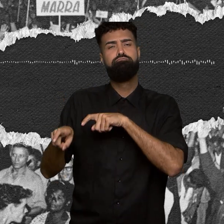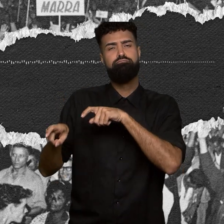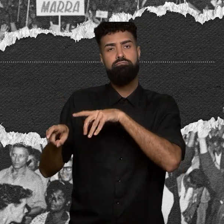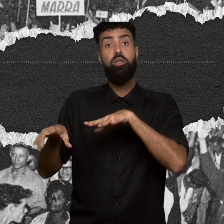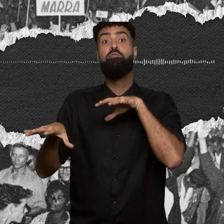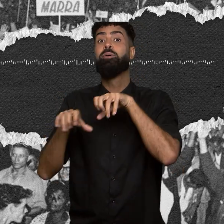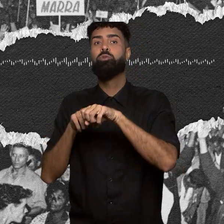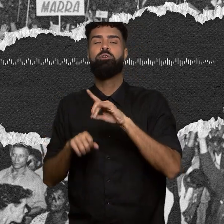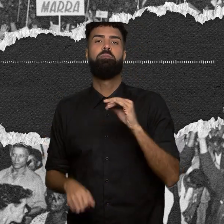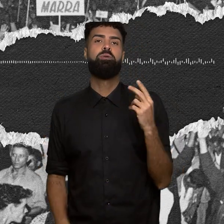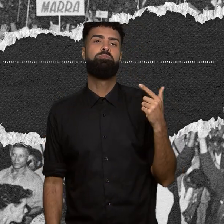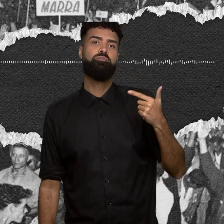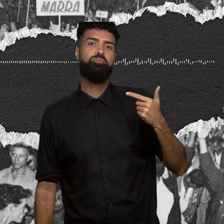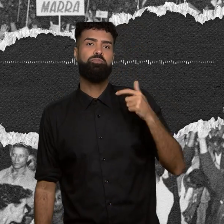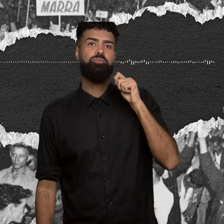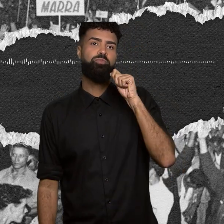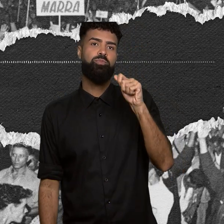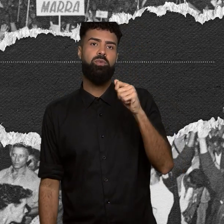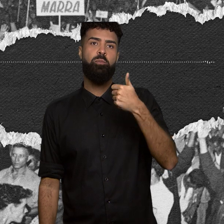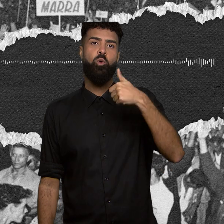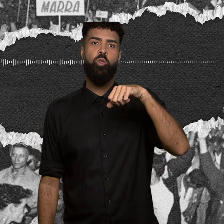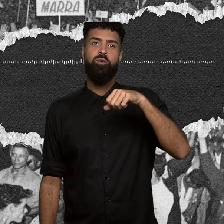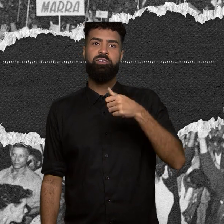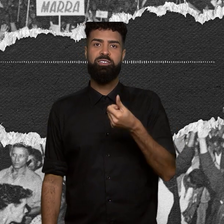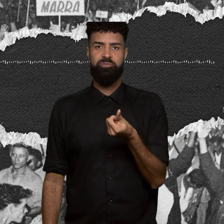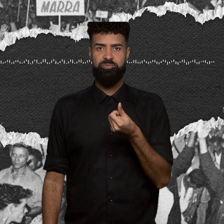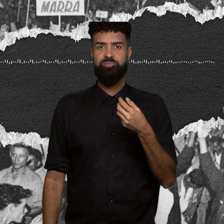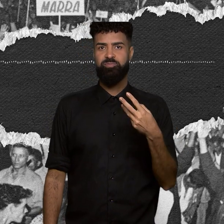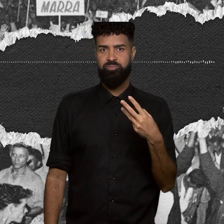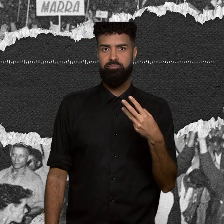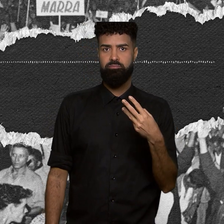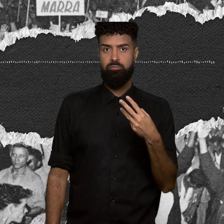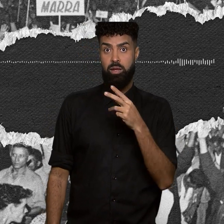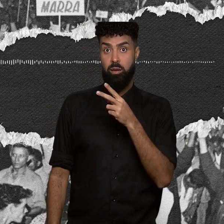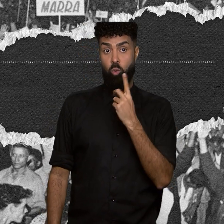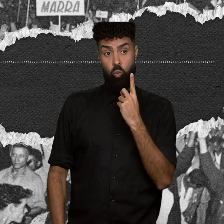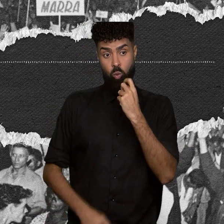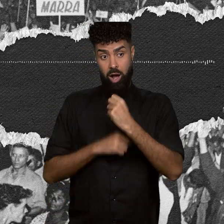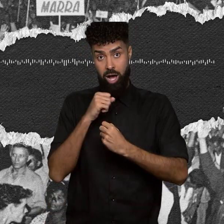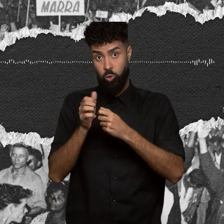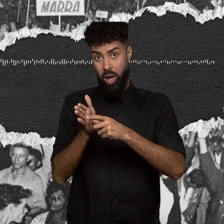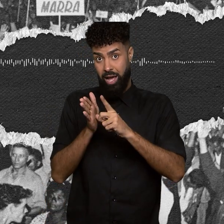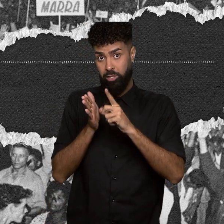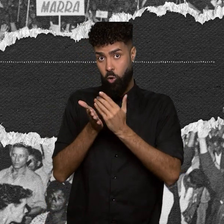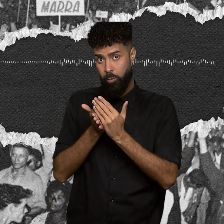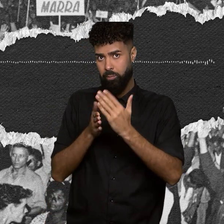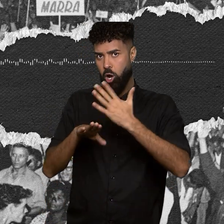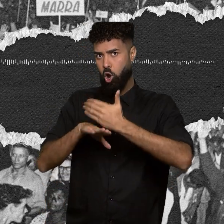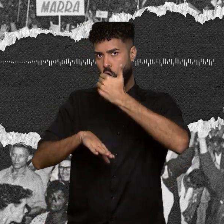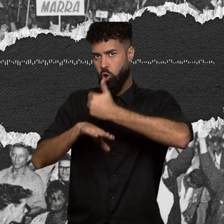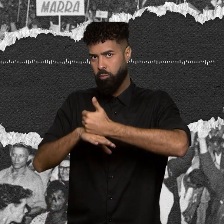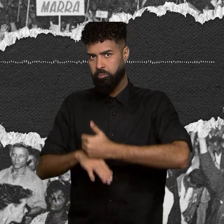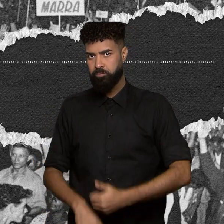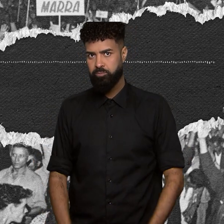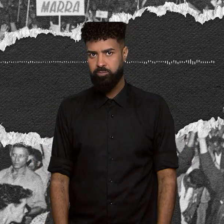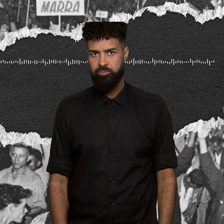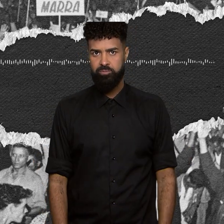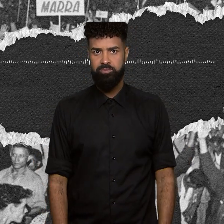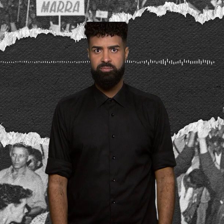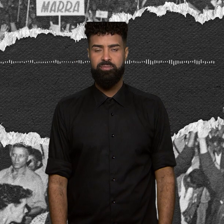2 de abril de 1963, exatamente um ano antes do golpe. Seu Antônio tem 51 anos. Na